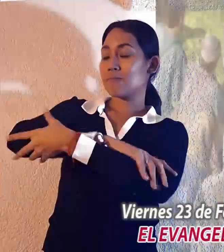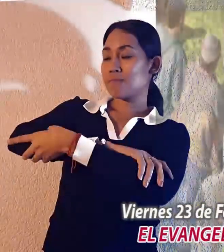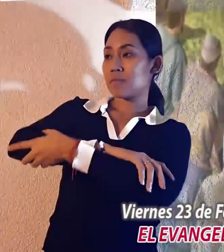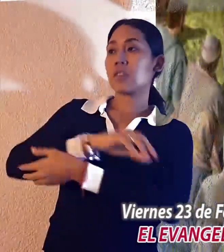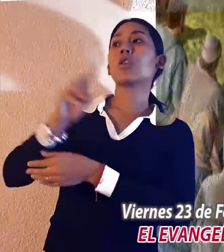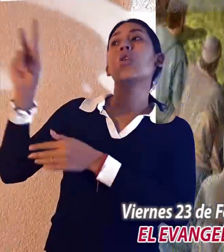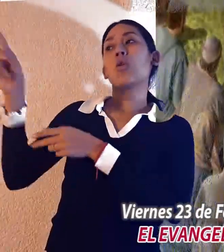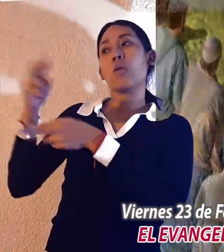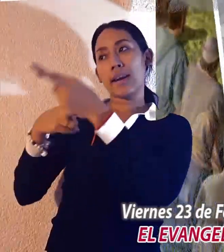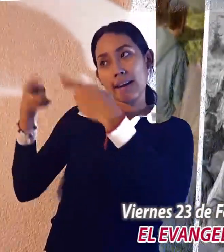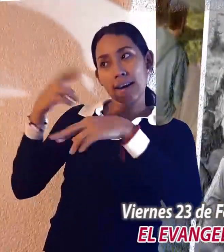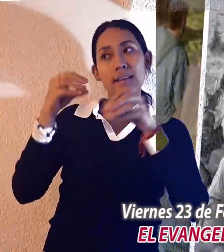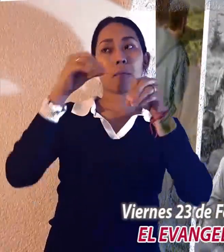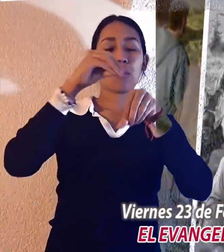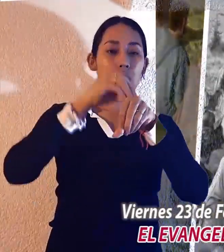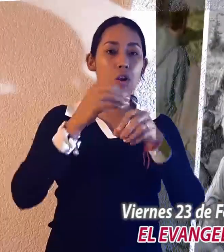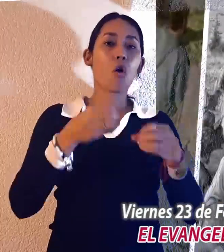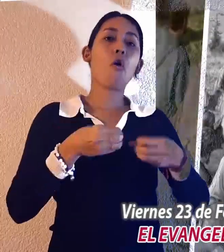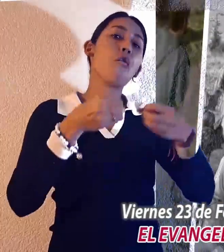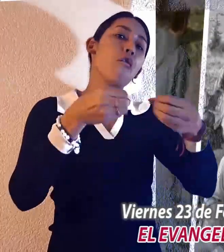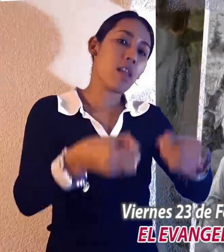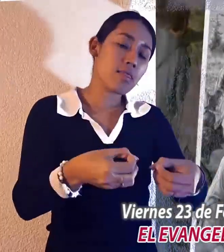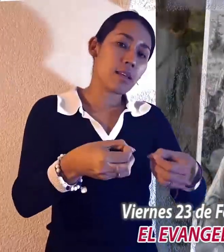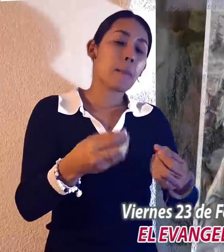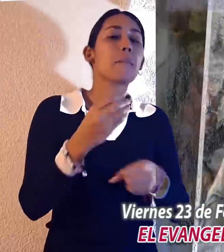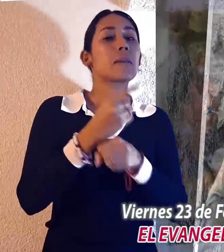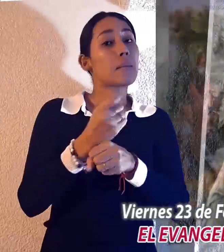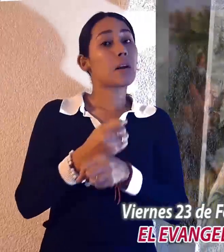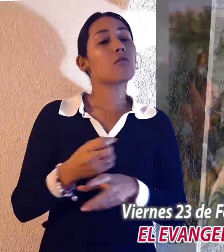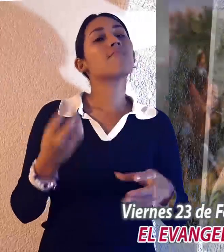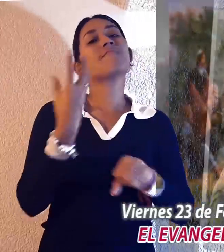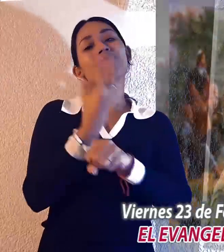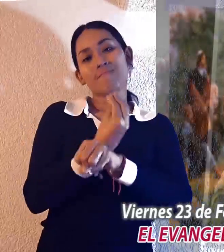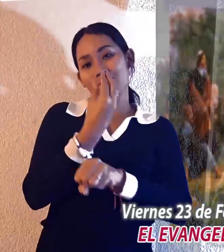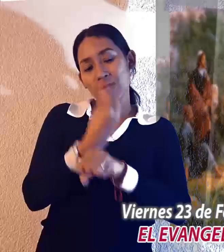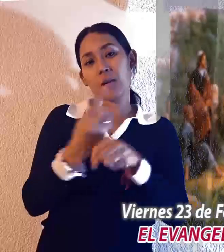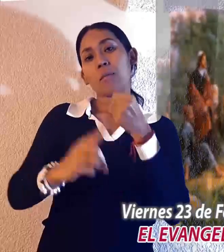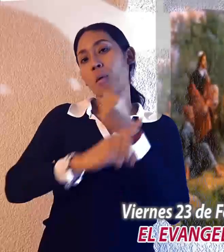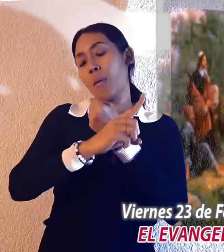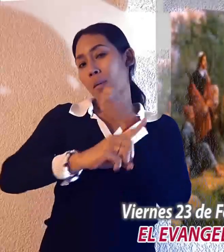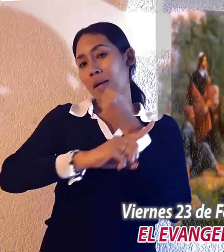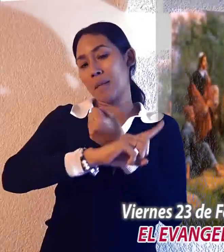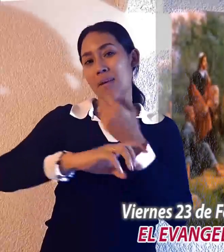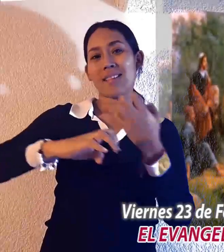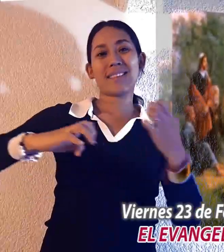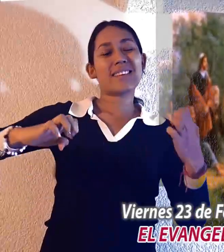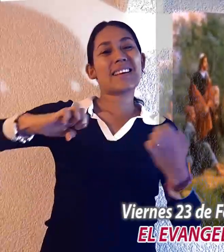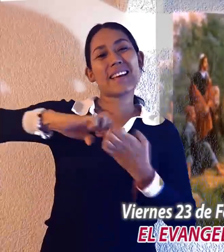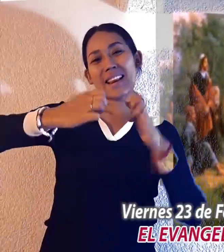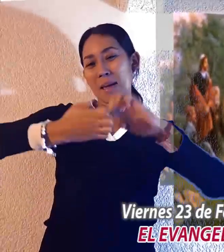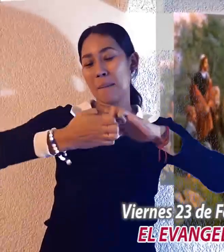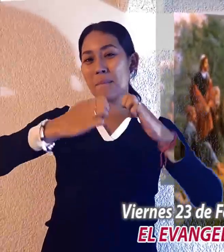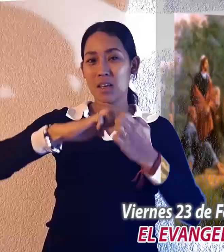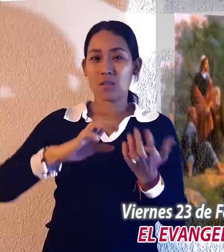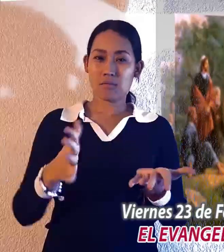presentar tu ofrenda. Arréglate pronto con tu adversario, mientras vas con él por el camino. No